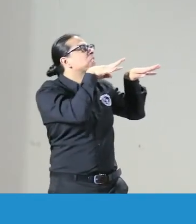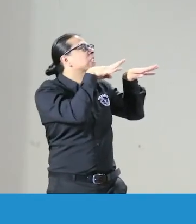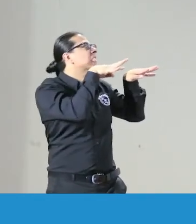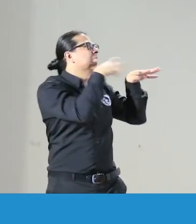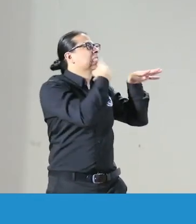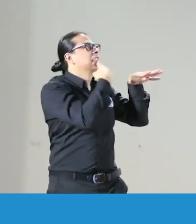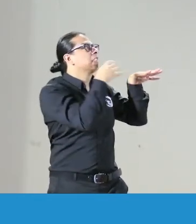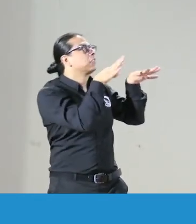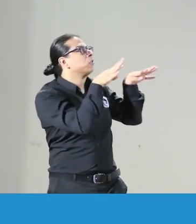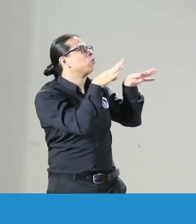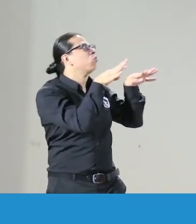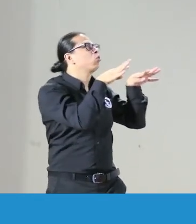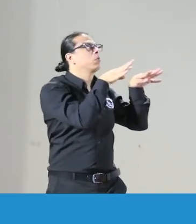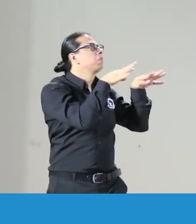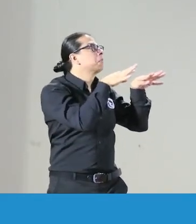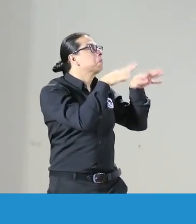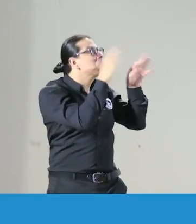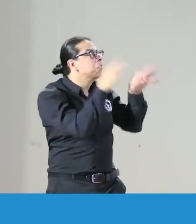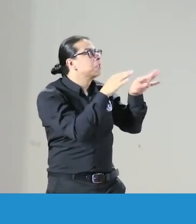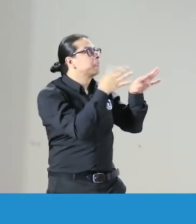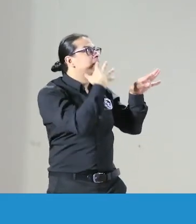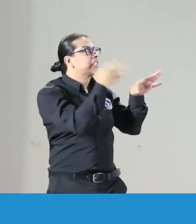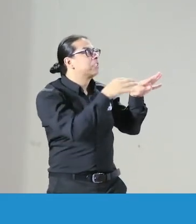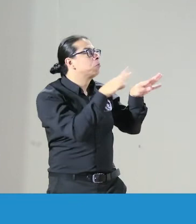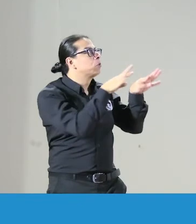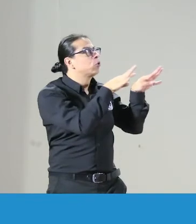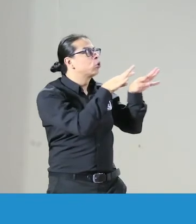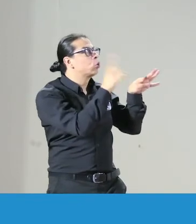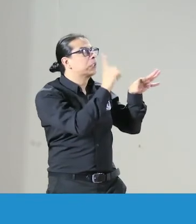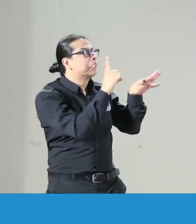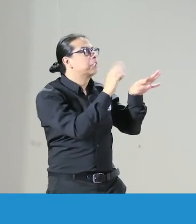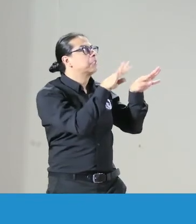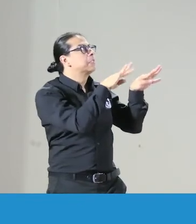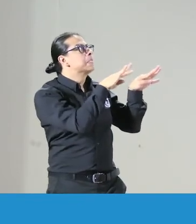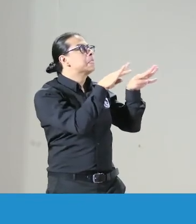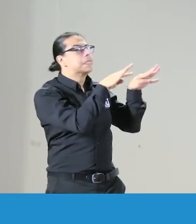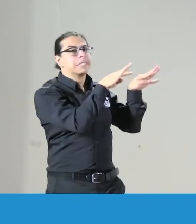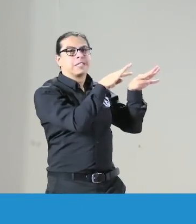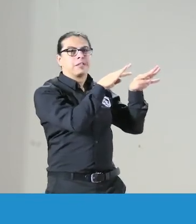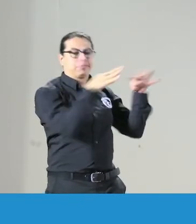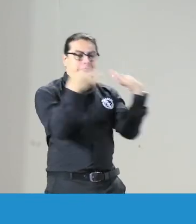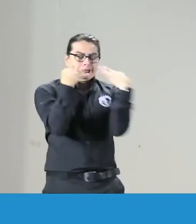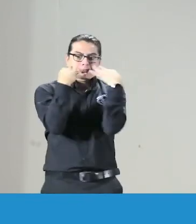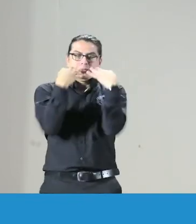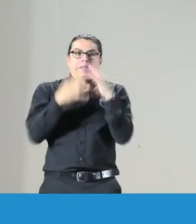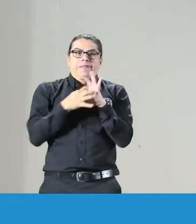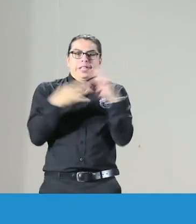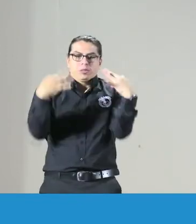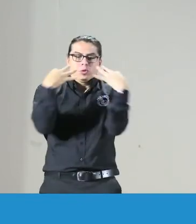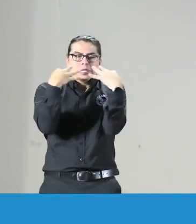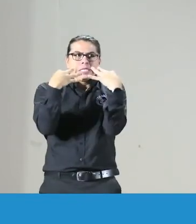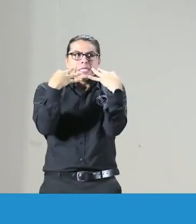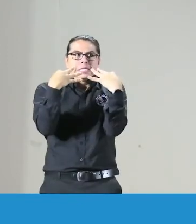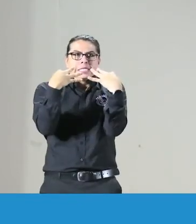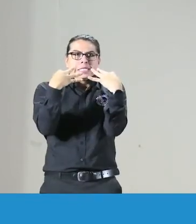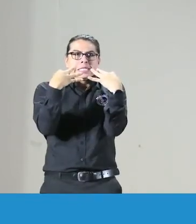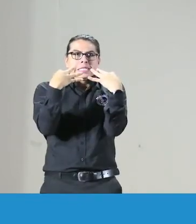mundo vuelve a su mirada allí. Bueno, ¿qué está diciendo esta entidad? ¿qué está haciendo? ¿qué está publicando? Y